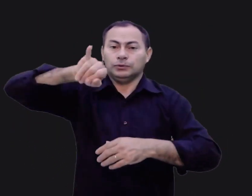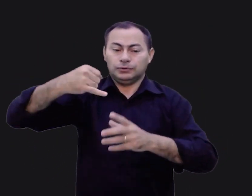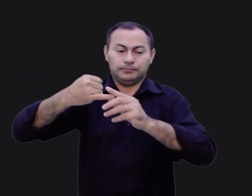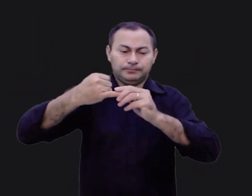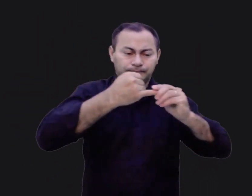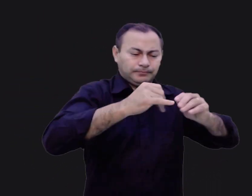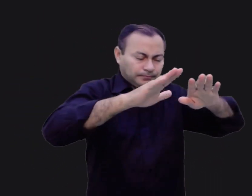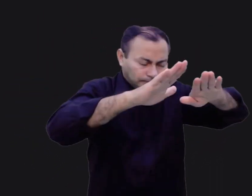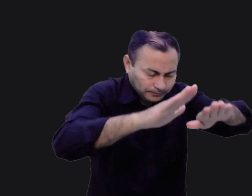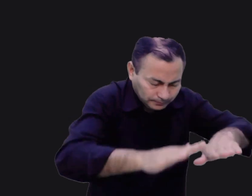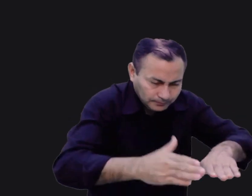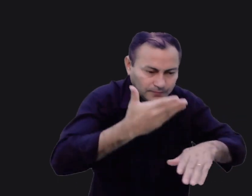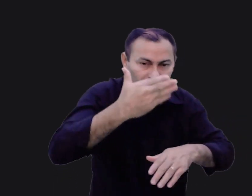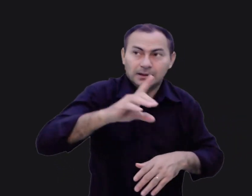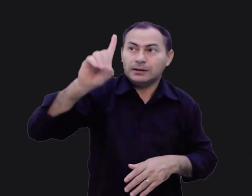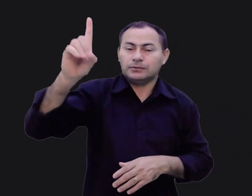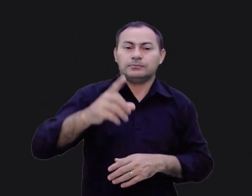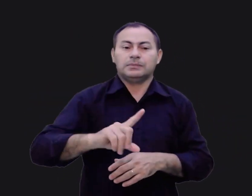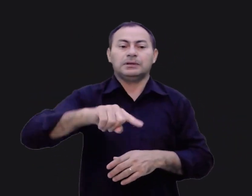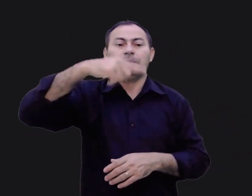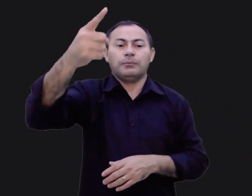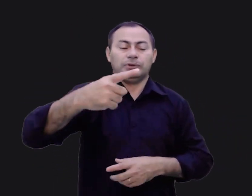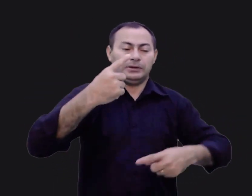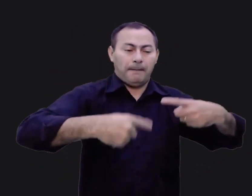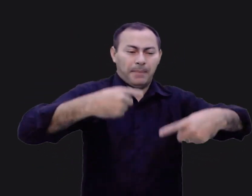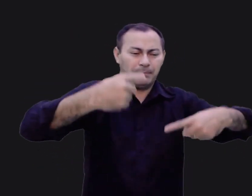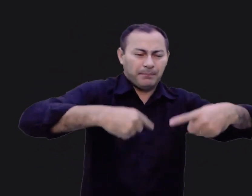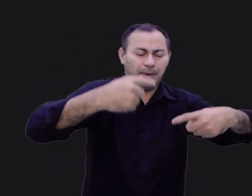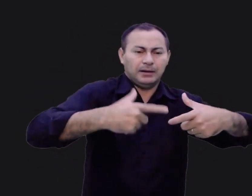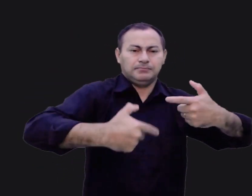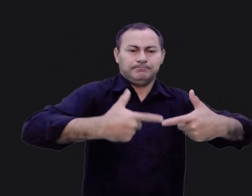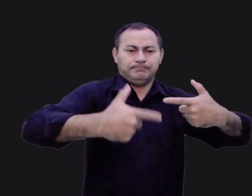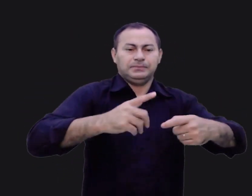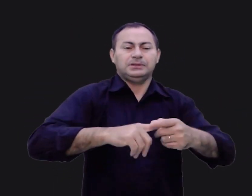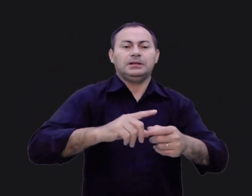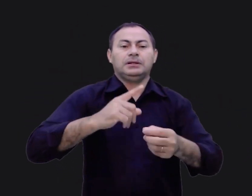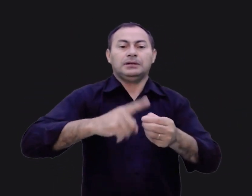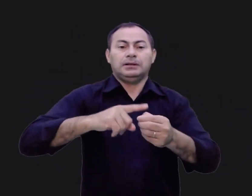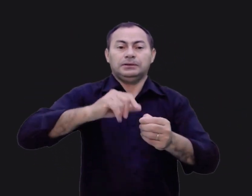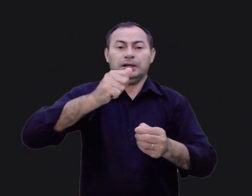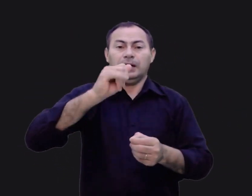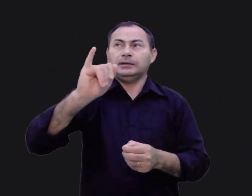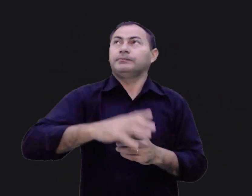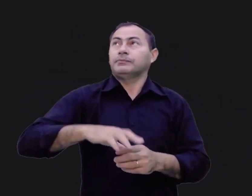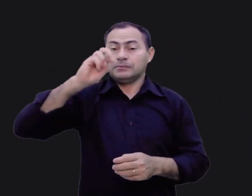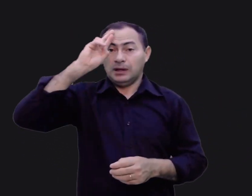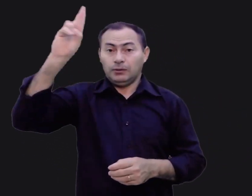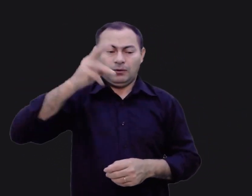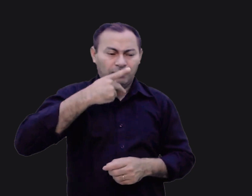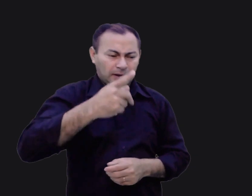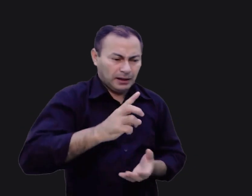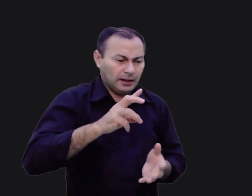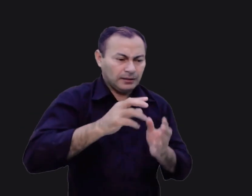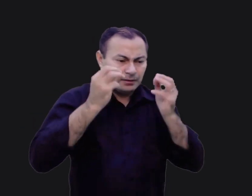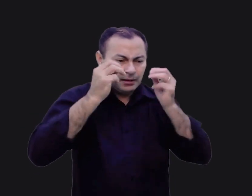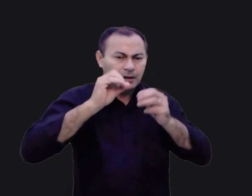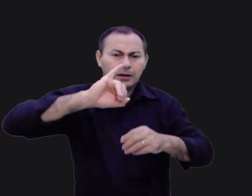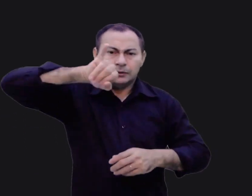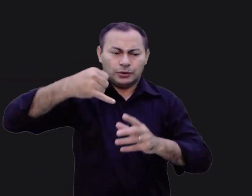Josué se prostrou diante dele. Foi depois da batalha de Ai. O Senhor disse a Josué, Levante-se! Por que é que você está com o